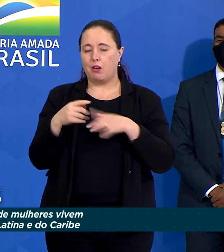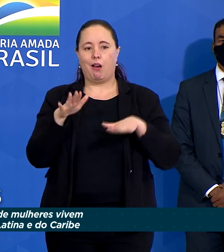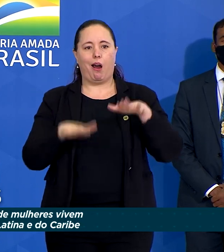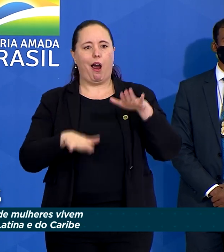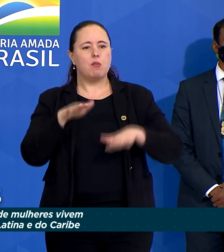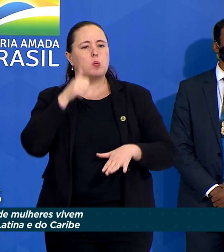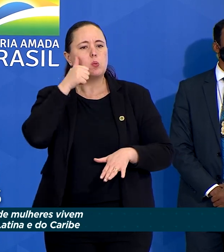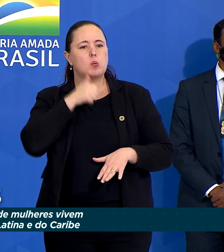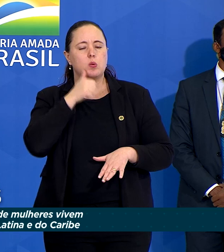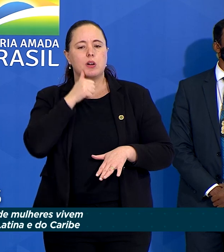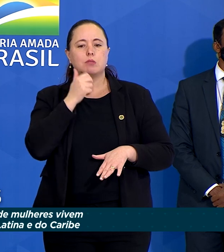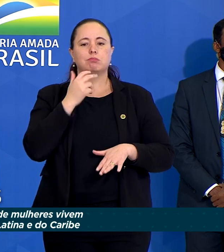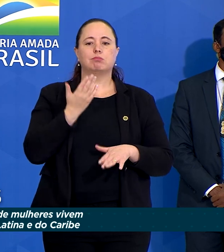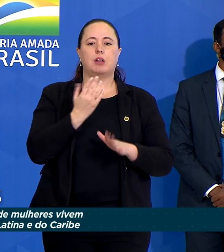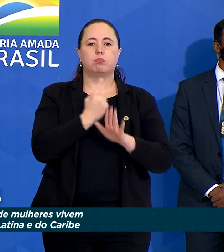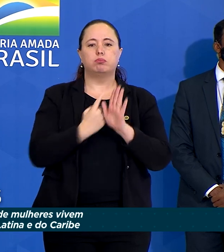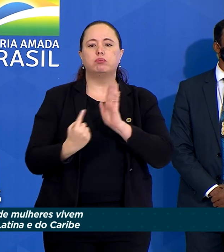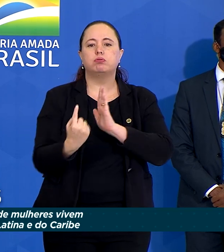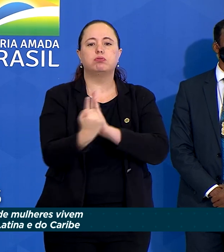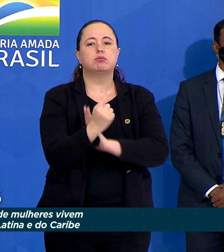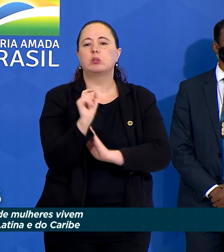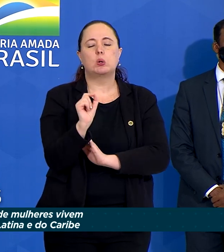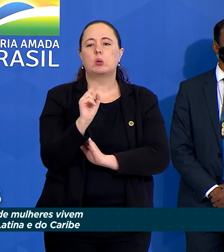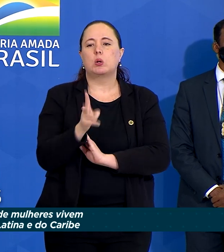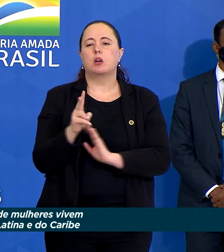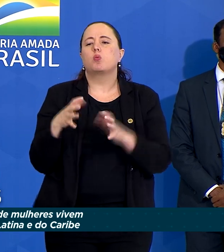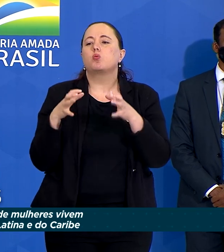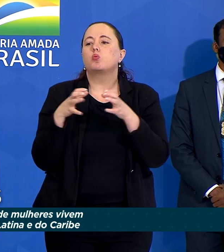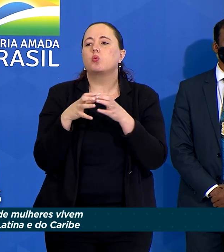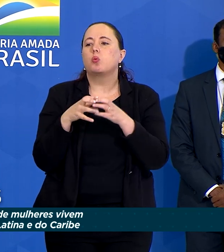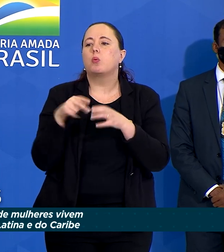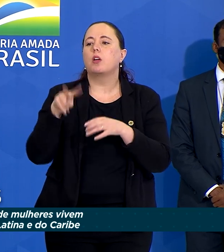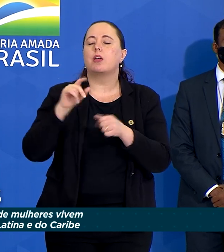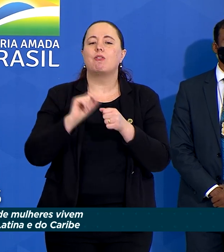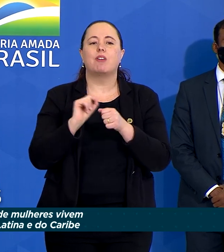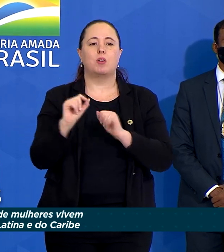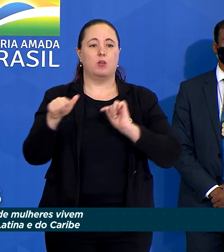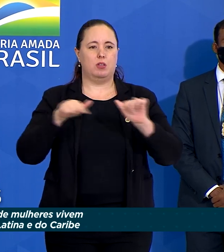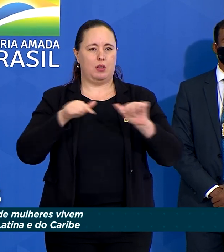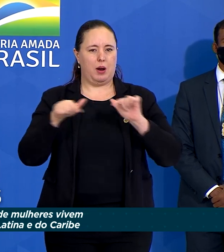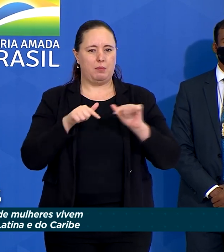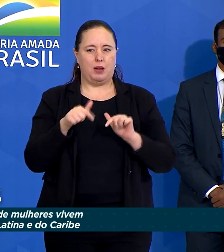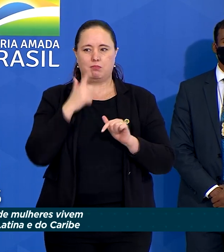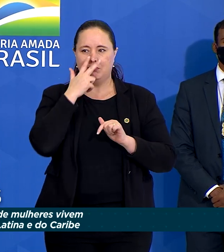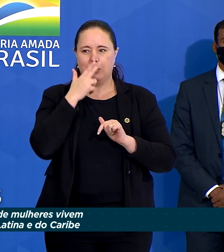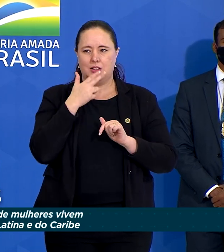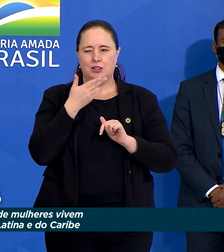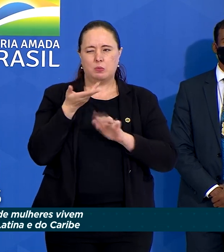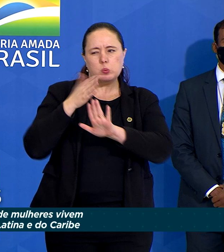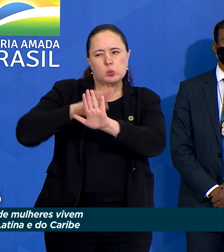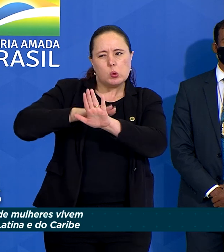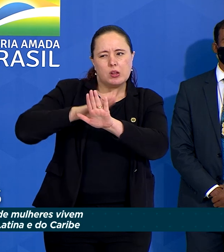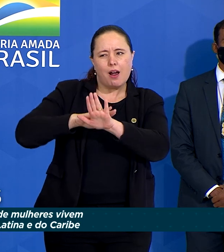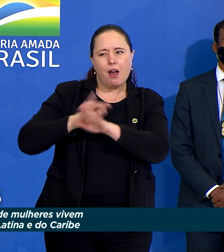vezes, à frente do chamado grupo que faz aquele trabalho invisível